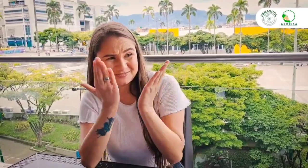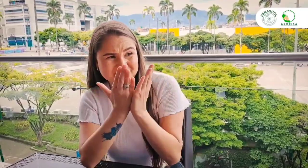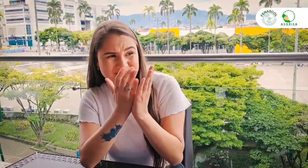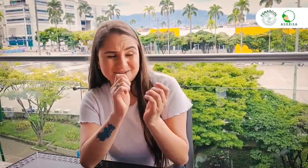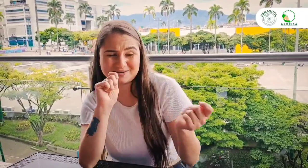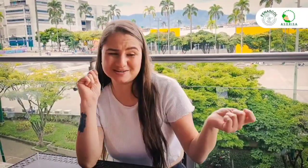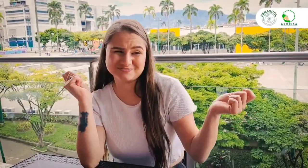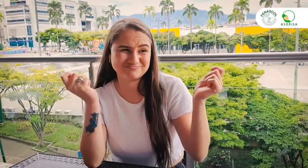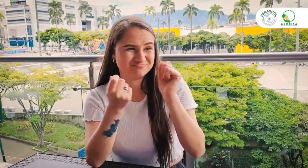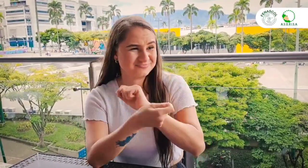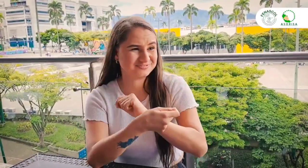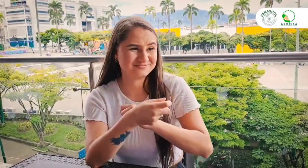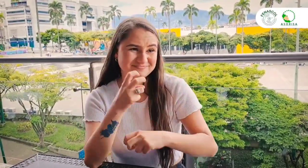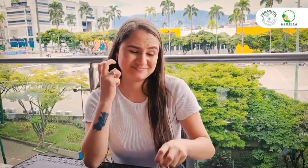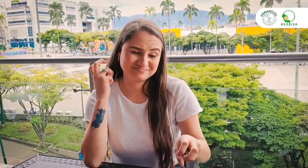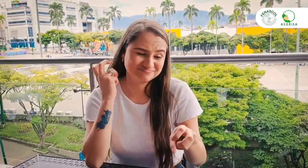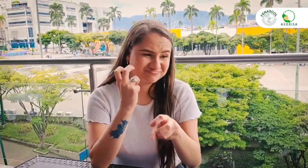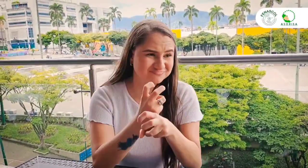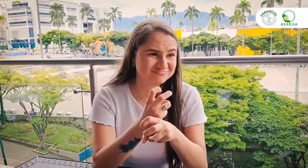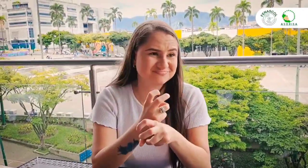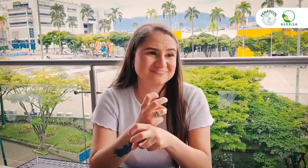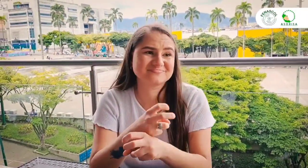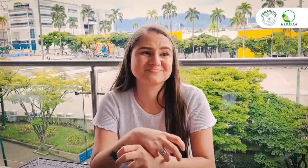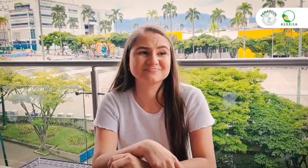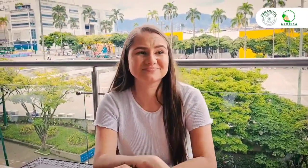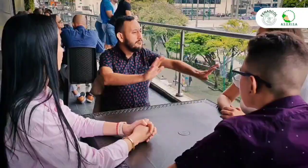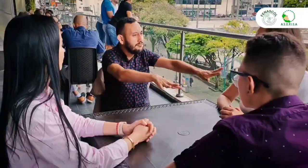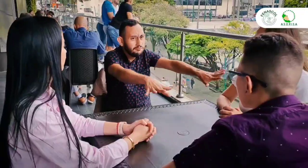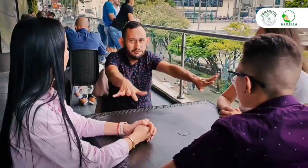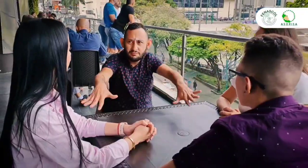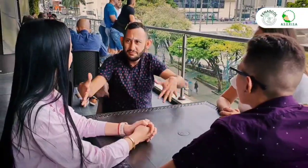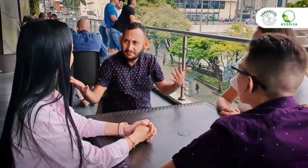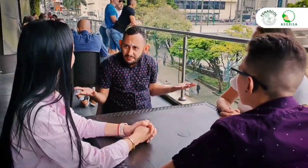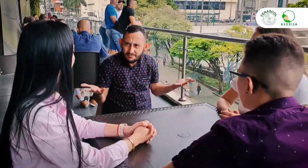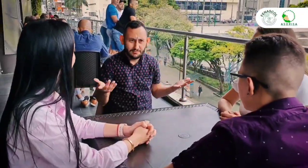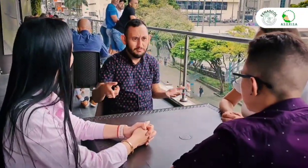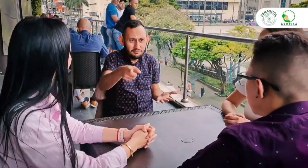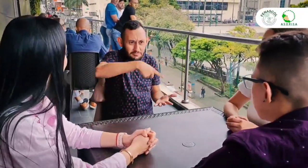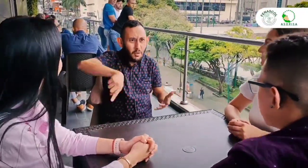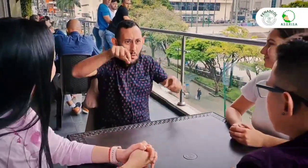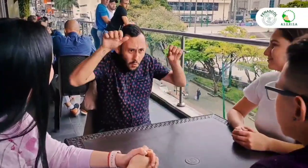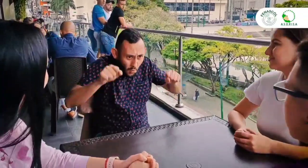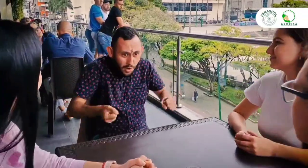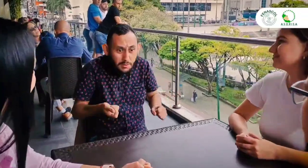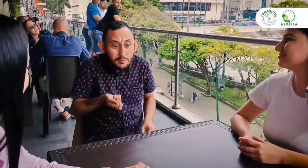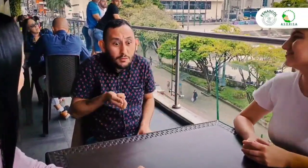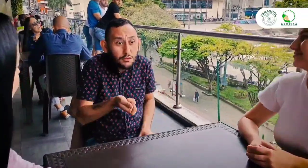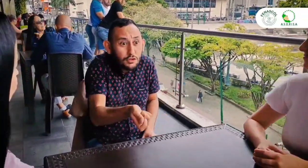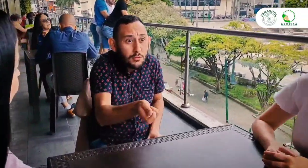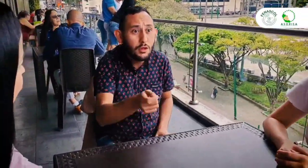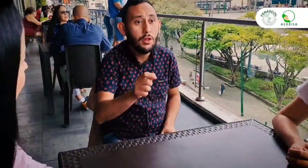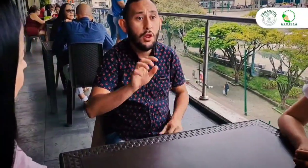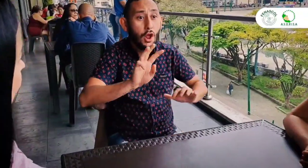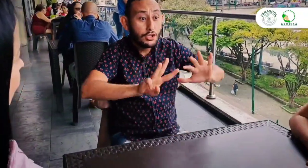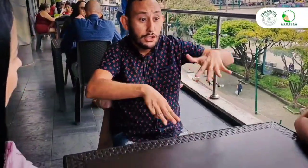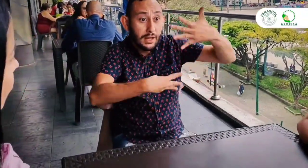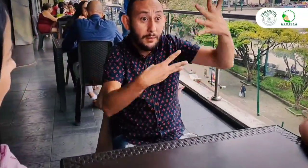educación de calidad, el cambio es bien difícil. ¡Ey! En el próximo octavo congreso que se hará aquí en Pereira,